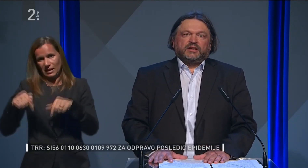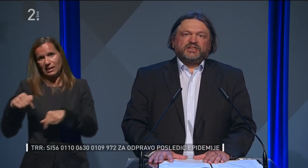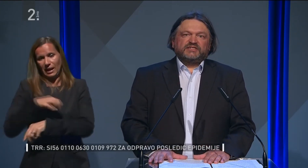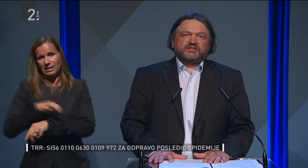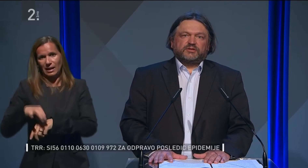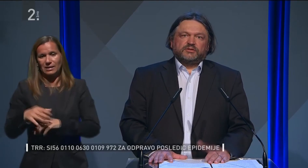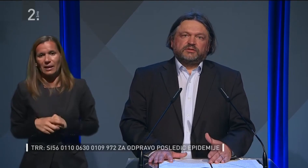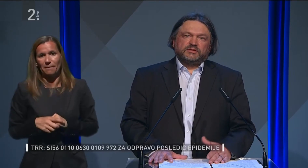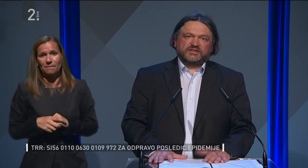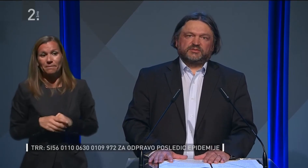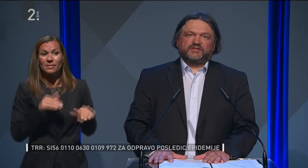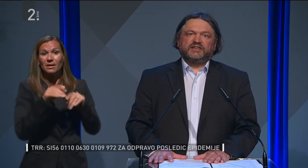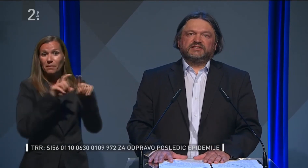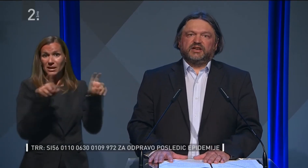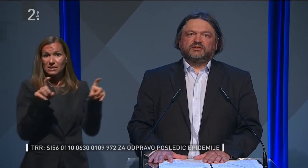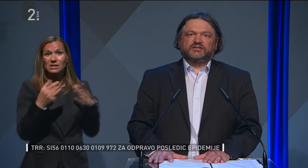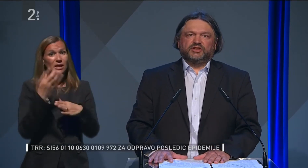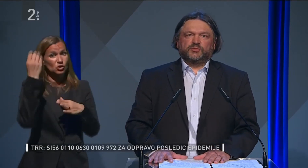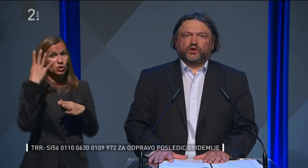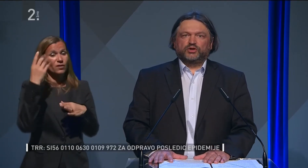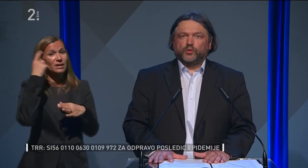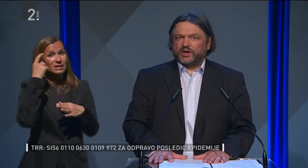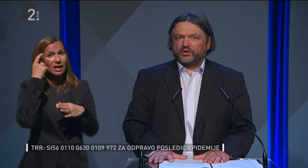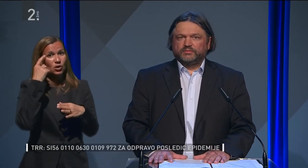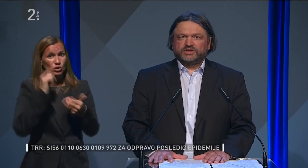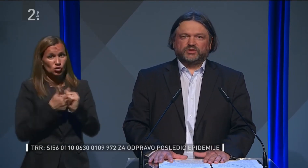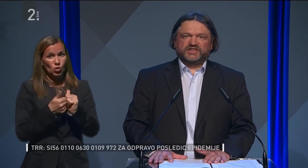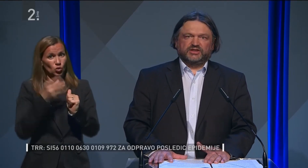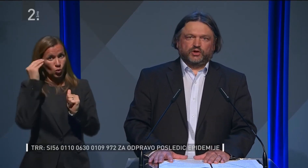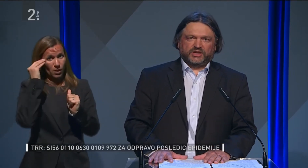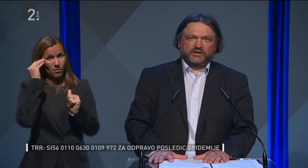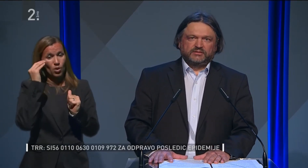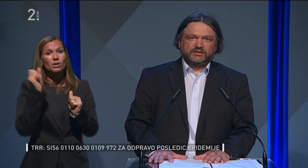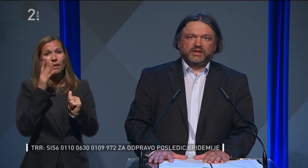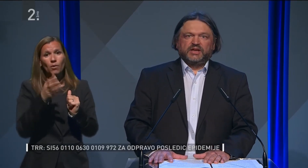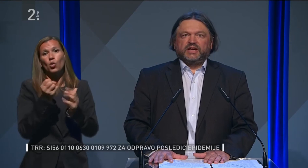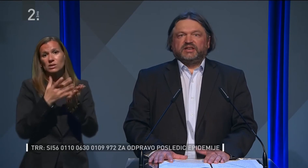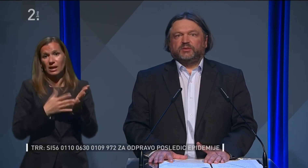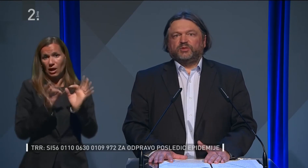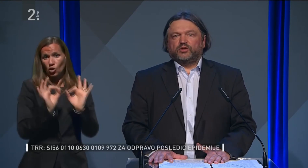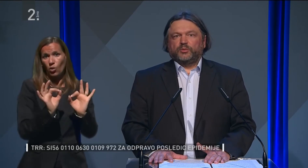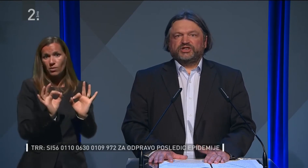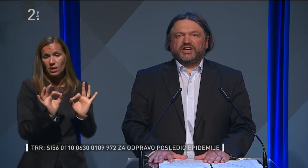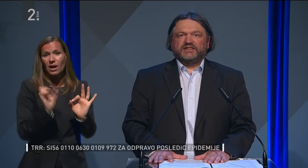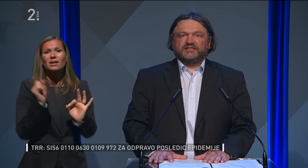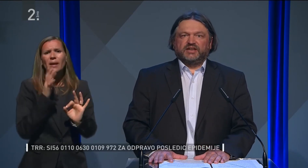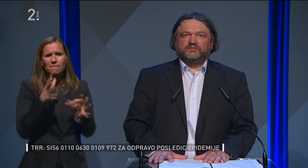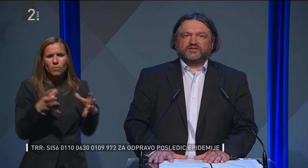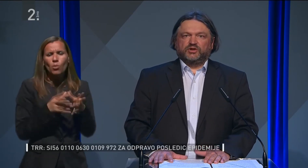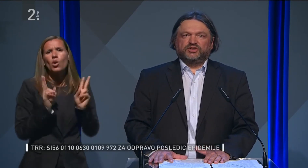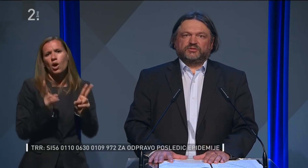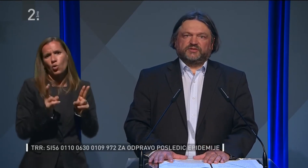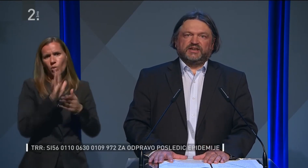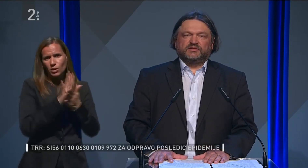Na Ministrstvu za izobraževanje znanost in šport upamo, da bo cena dobra in da bom lahko pričeli za